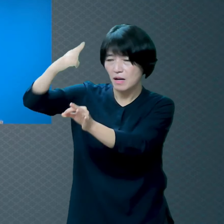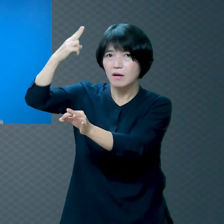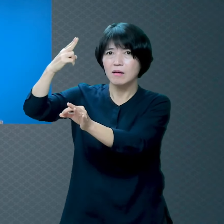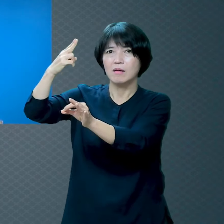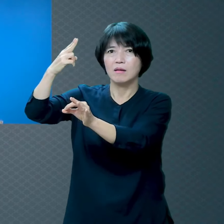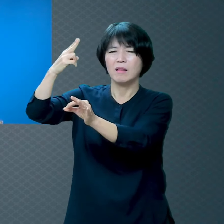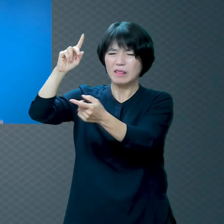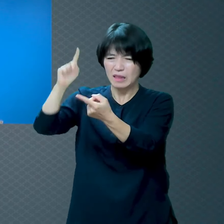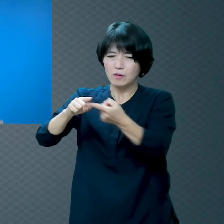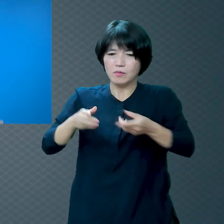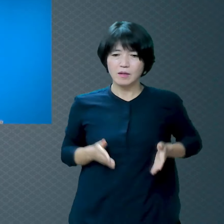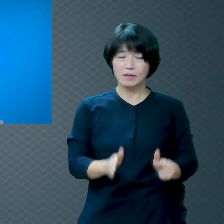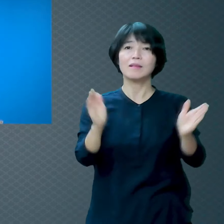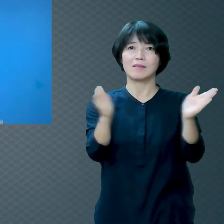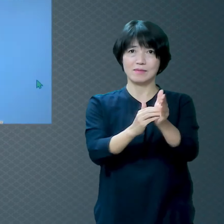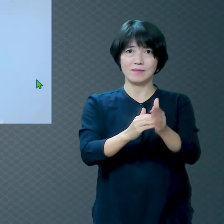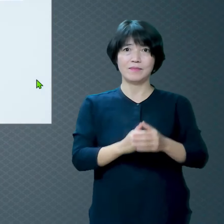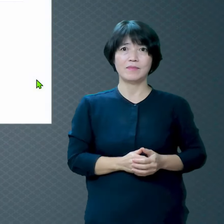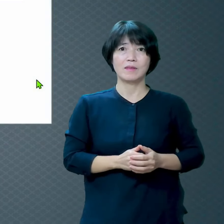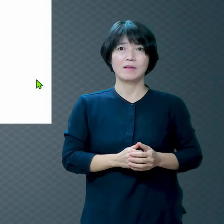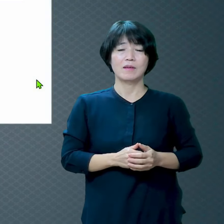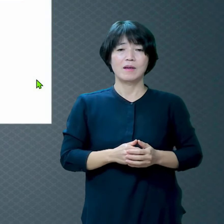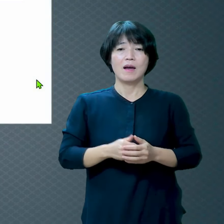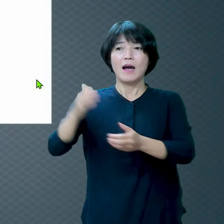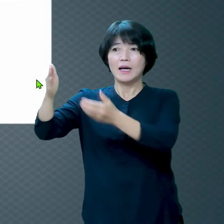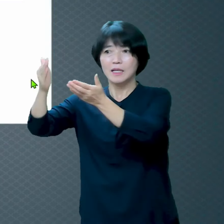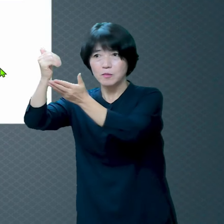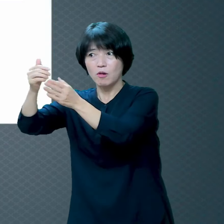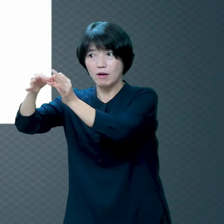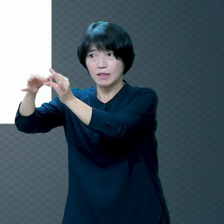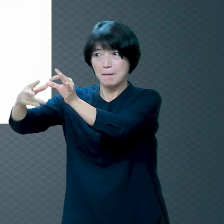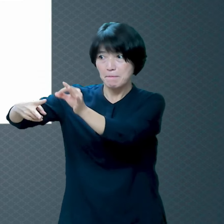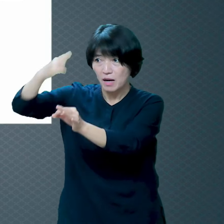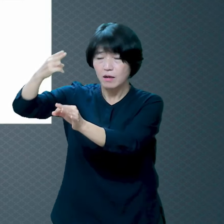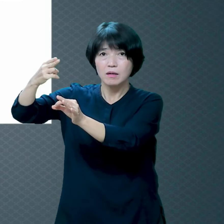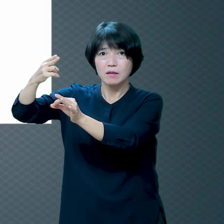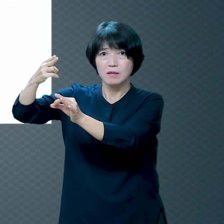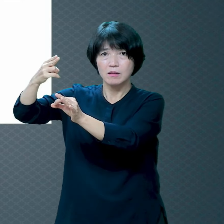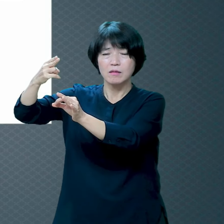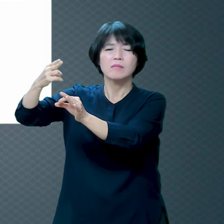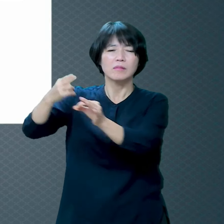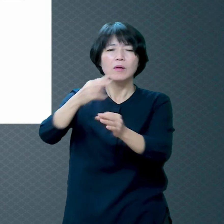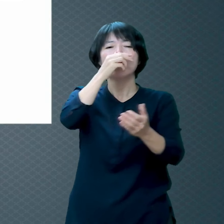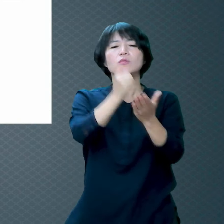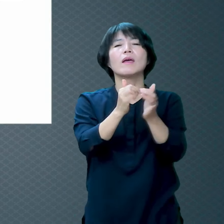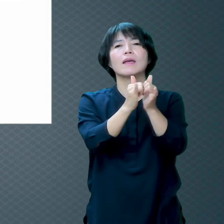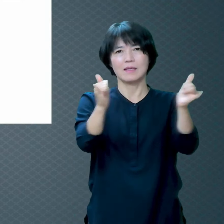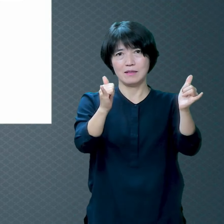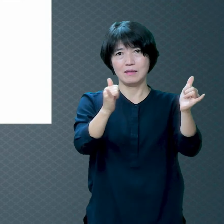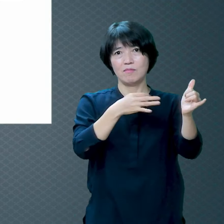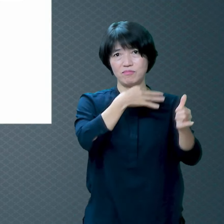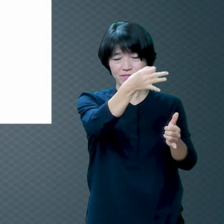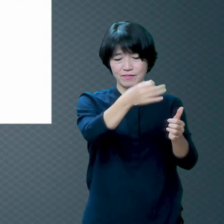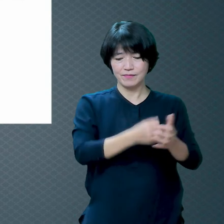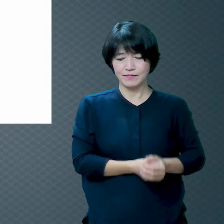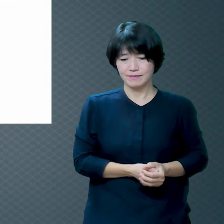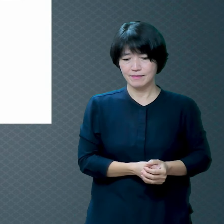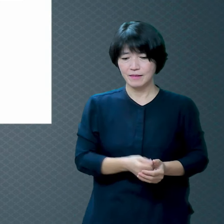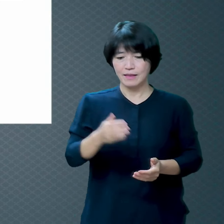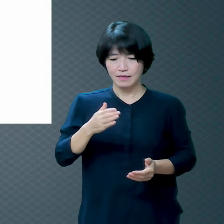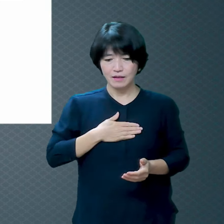죄인이다 이렇게 표현을 하죠 여기에 내가 죄악 중에